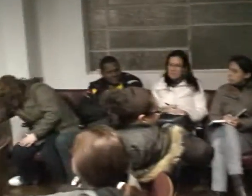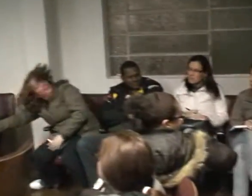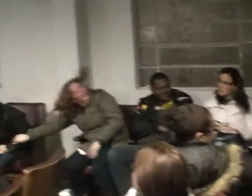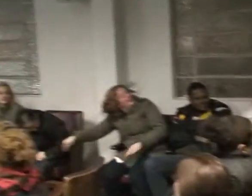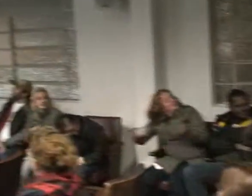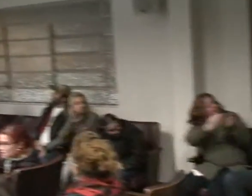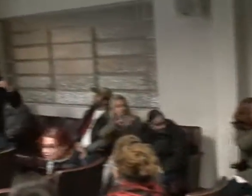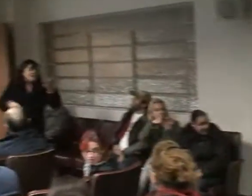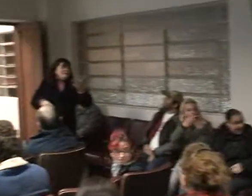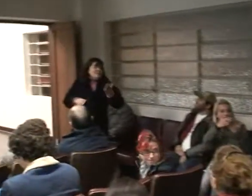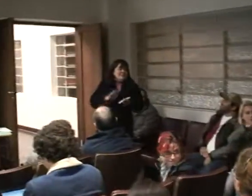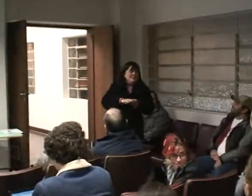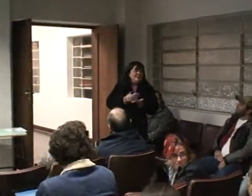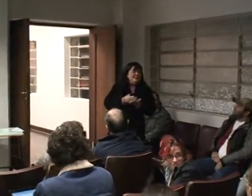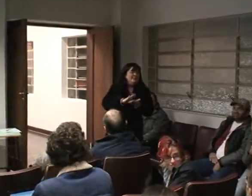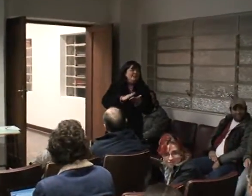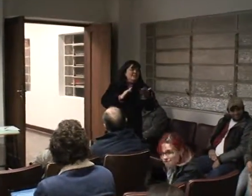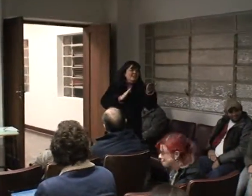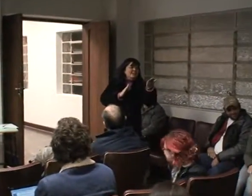E vamos